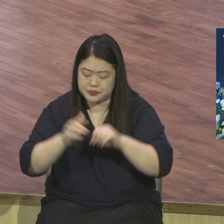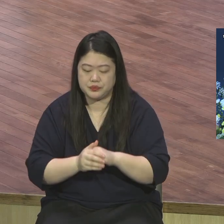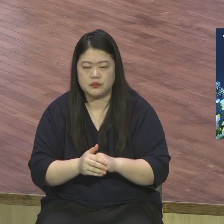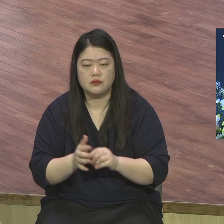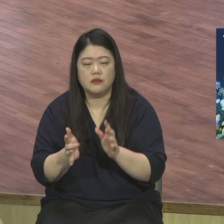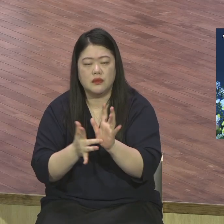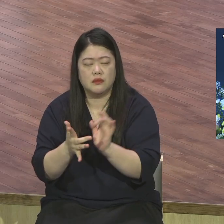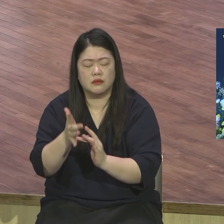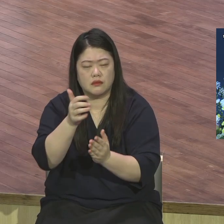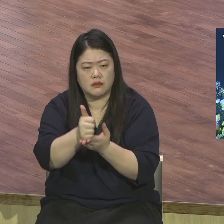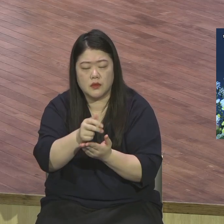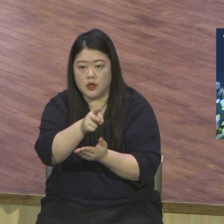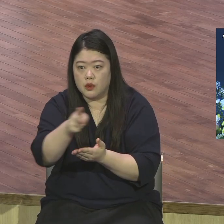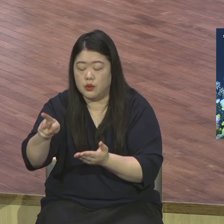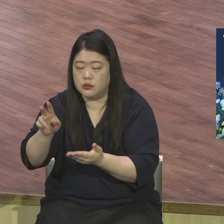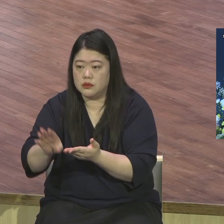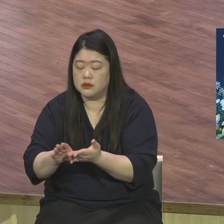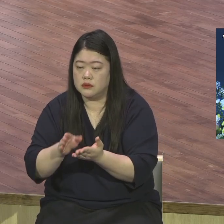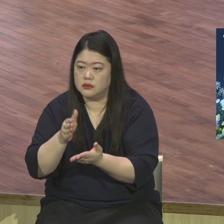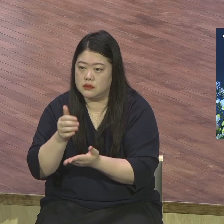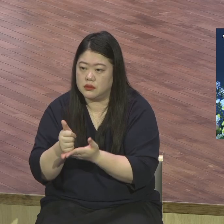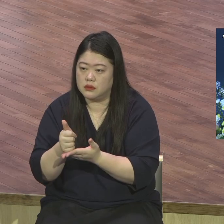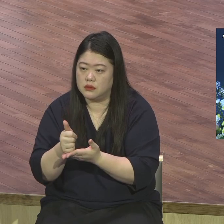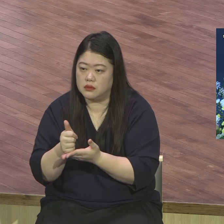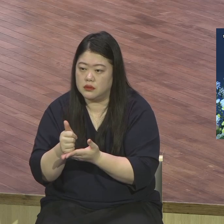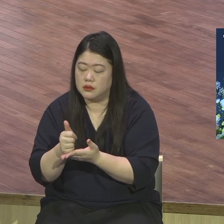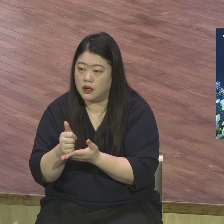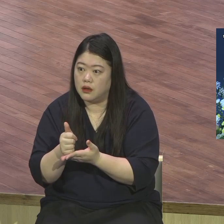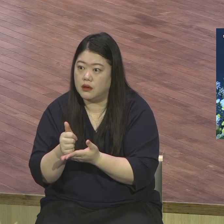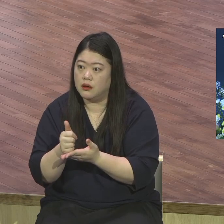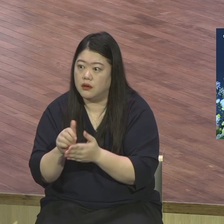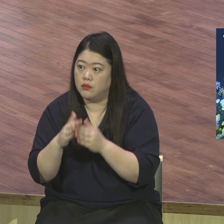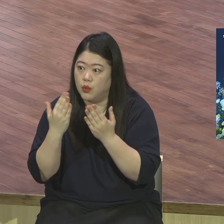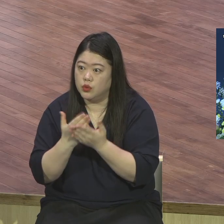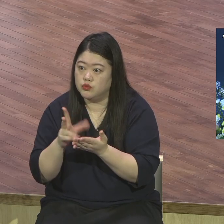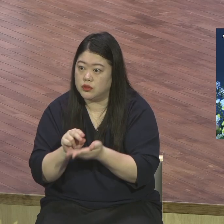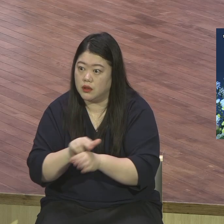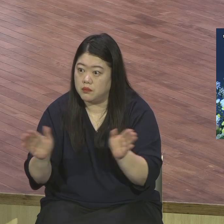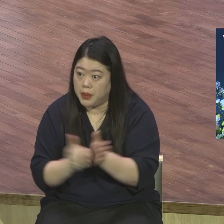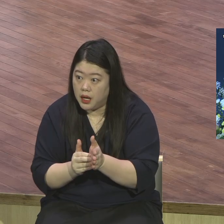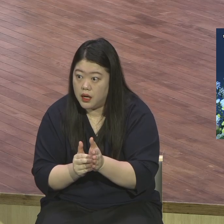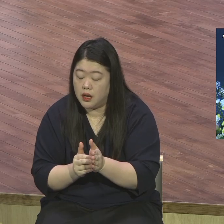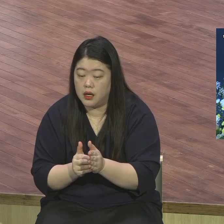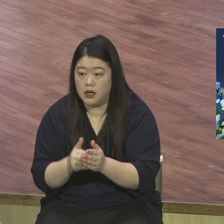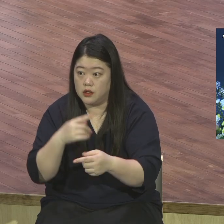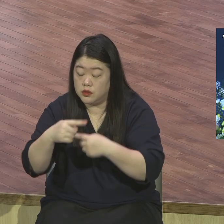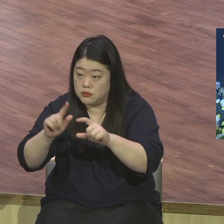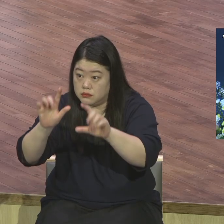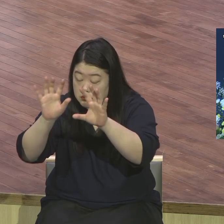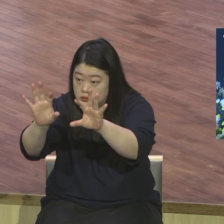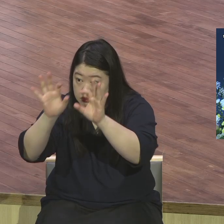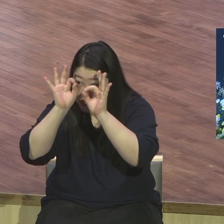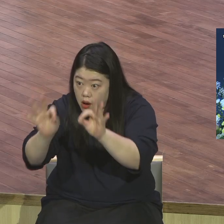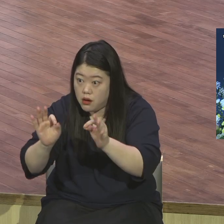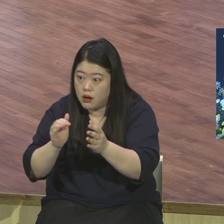인생의 모든 문제 해결했다 다 이루었다 테텔레스 타이 이 답을 찾는 그 순간